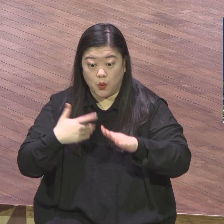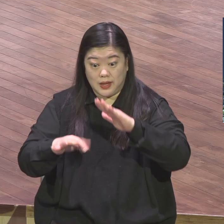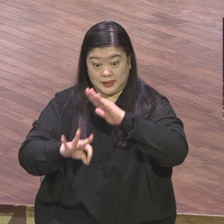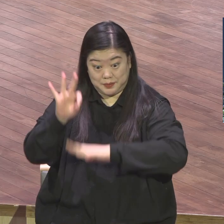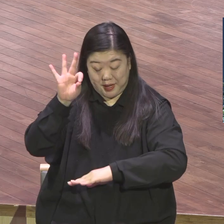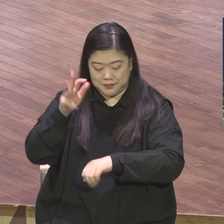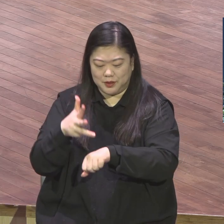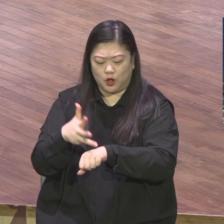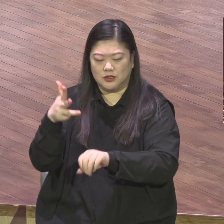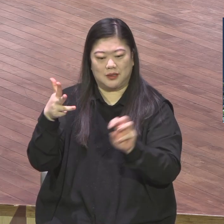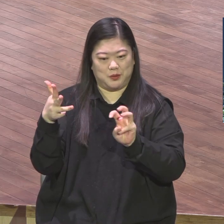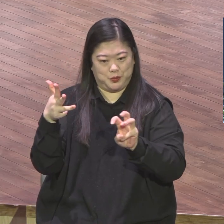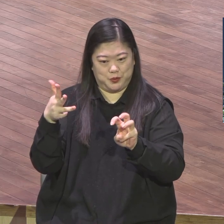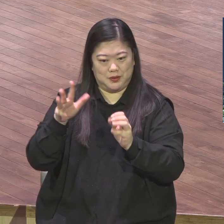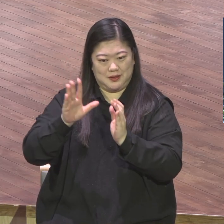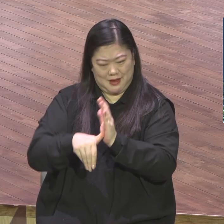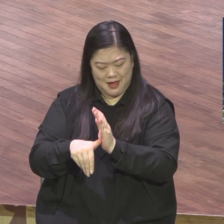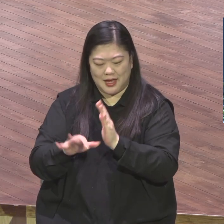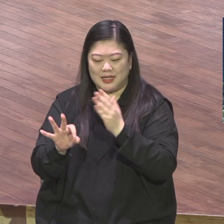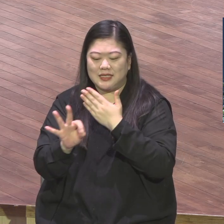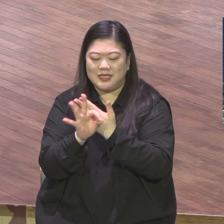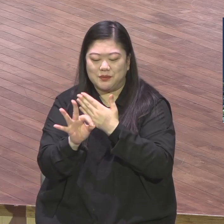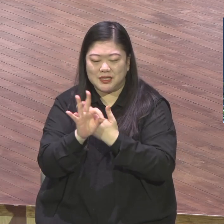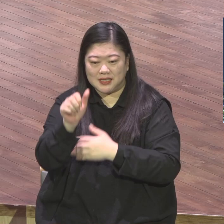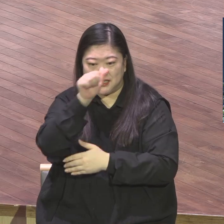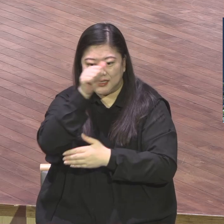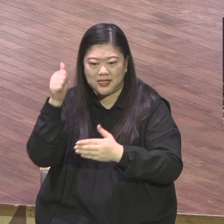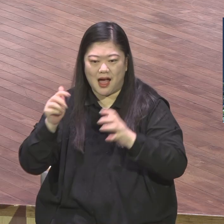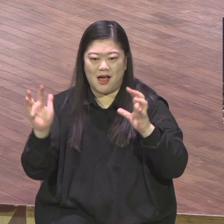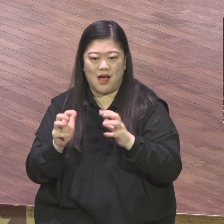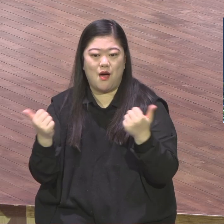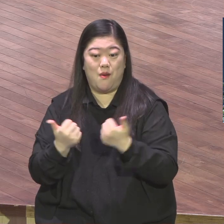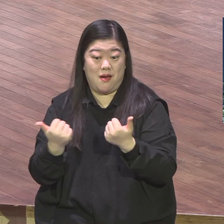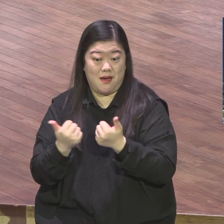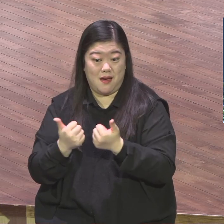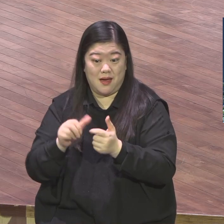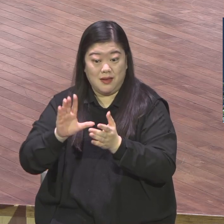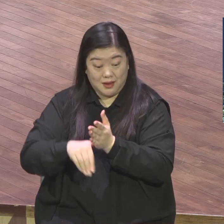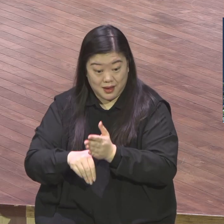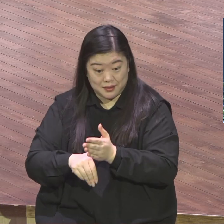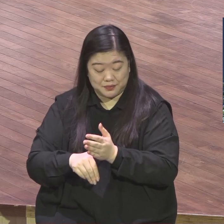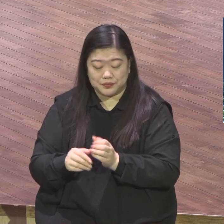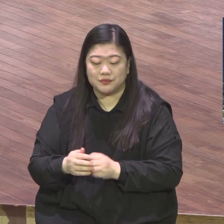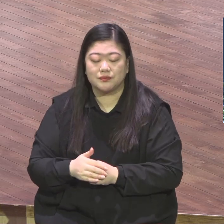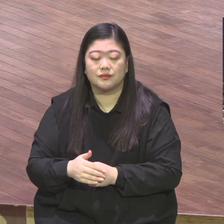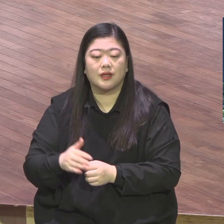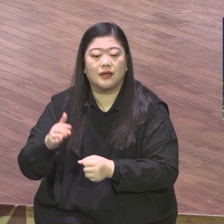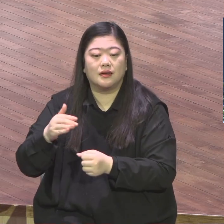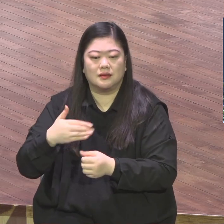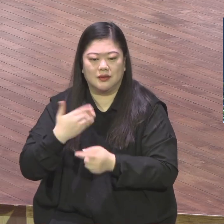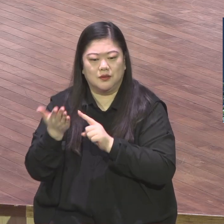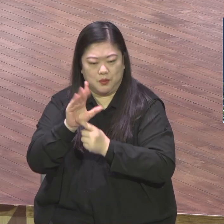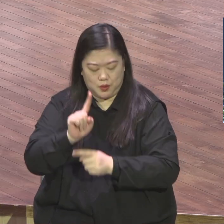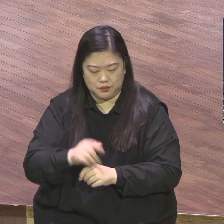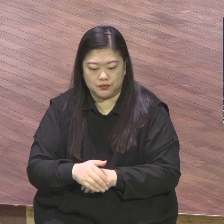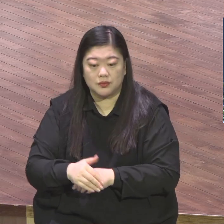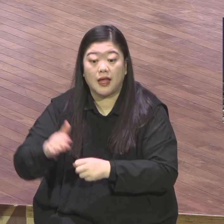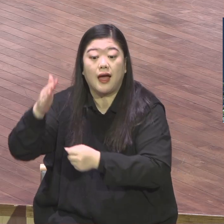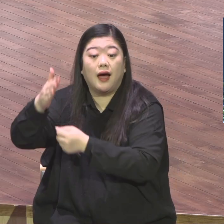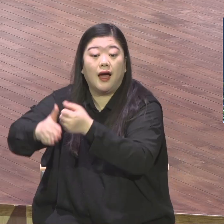임직자 임시당회 때문에 말씀드렸어요 하나님의 소원이 뭐냐 영혼구원이요 그런데 내가 1년 내내 한